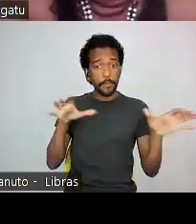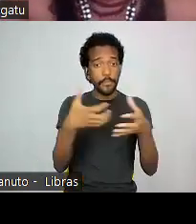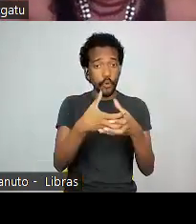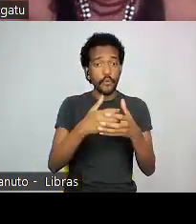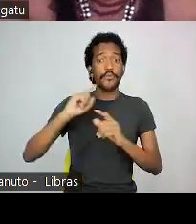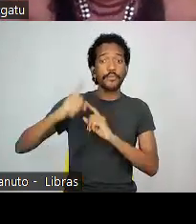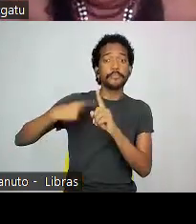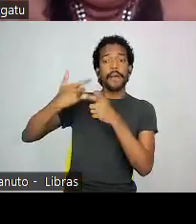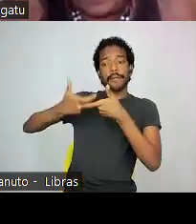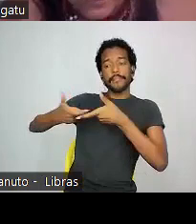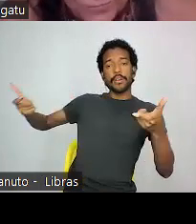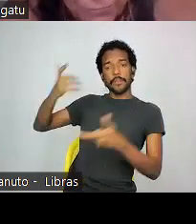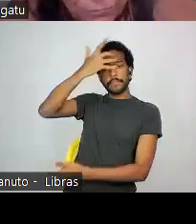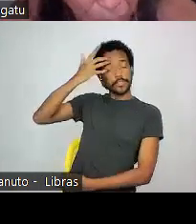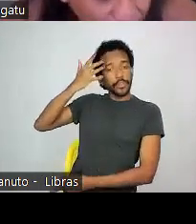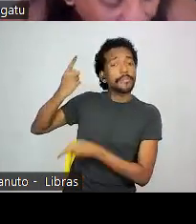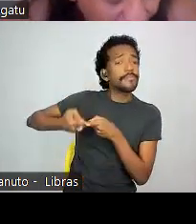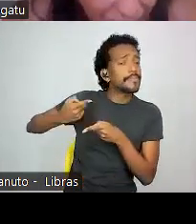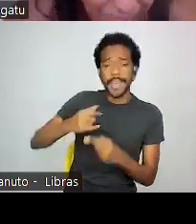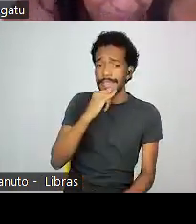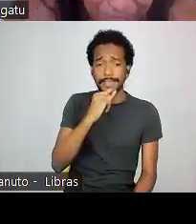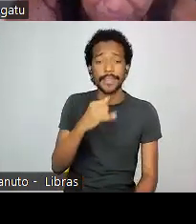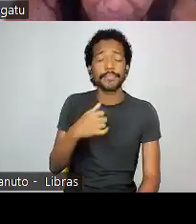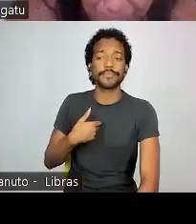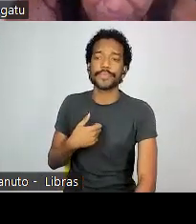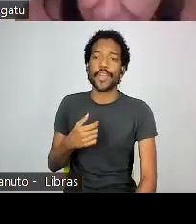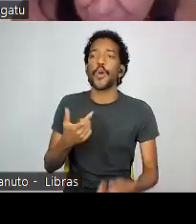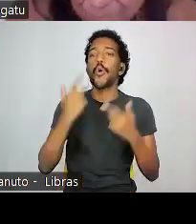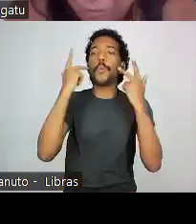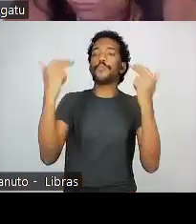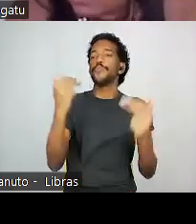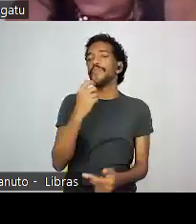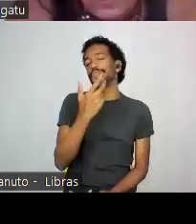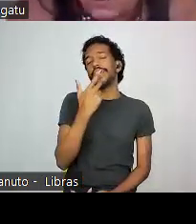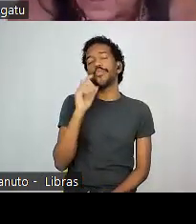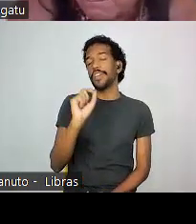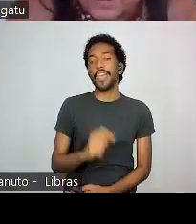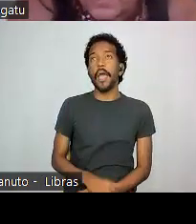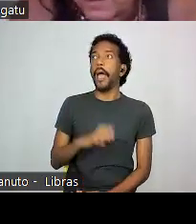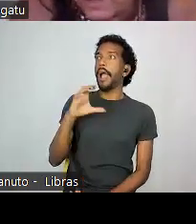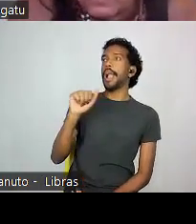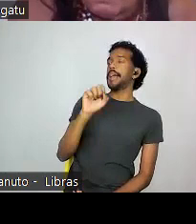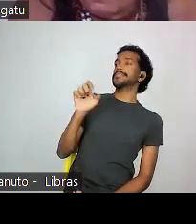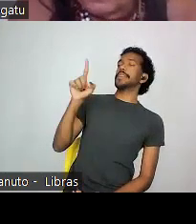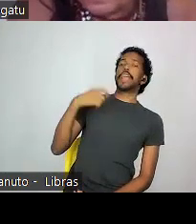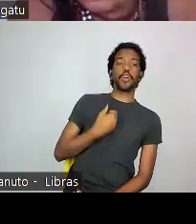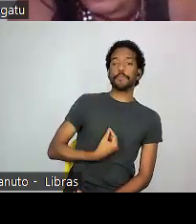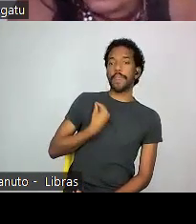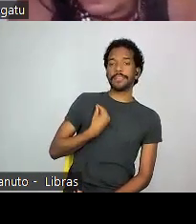maioria das pessoas. Sabe por quê, Sus? é muito comum eu ouvir assim, Cazé, eu não consigo encontrar a presença da